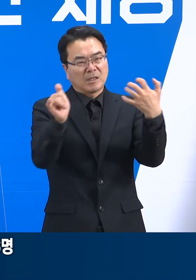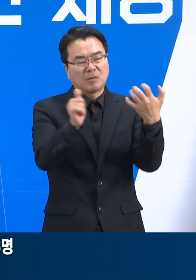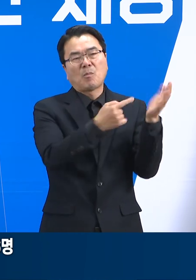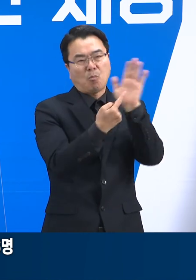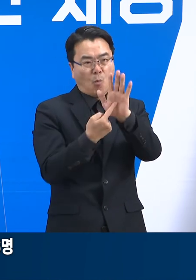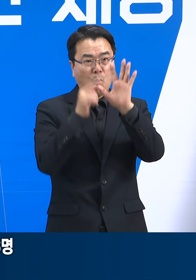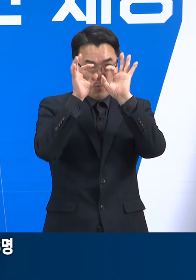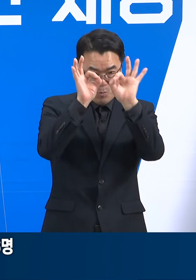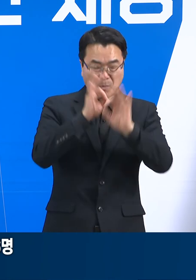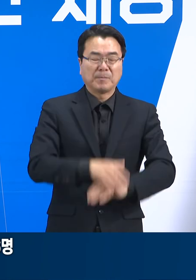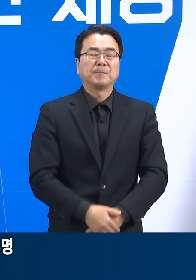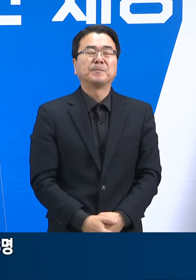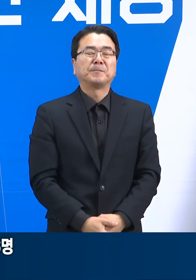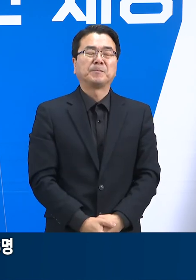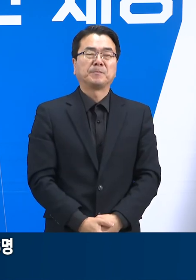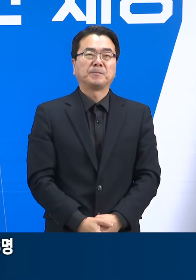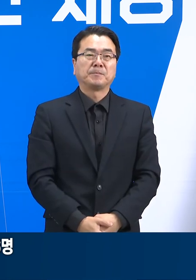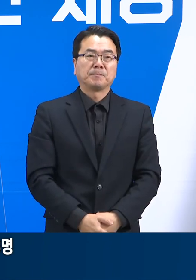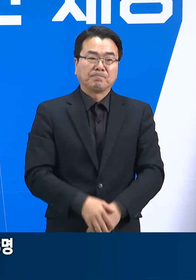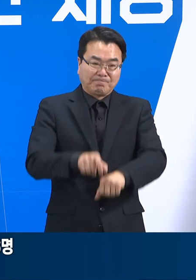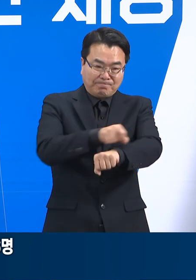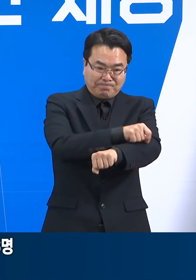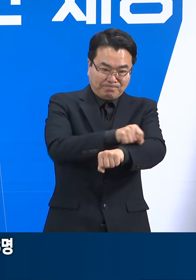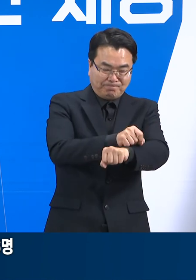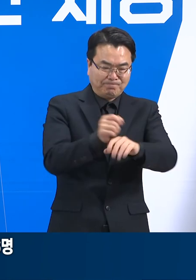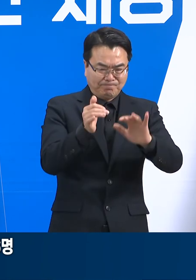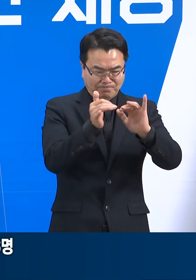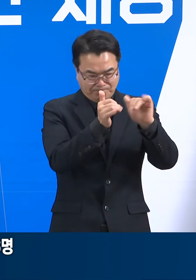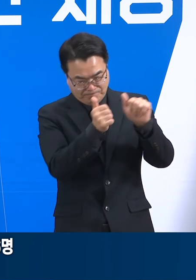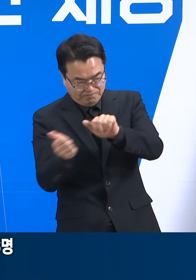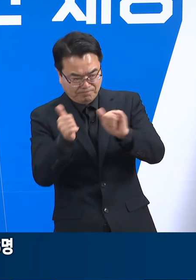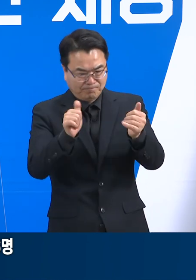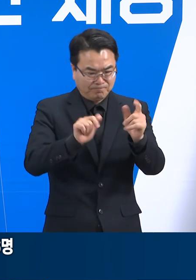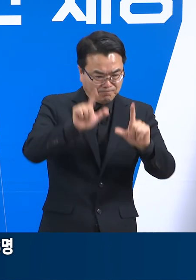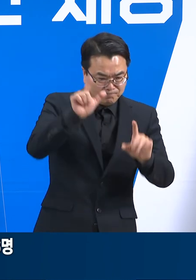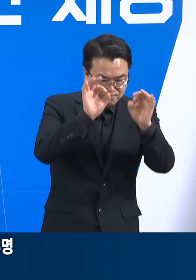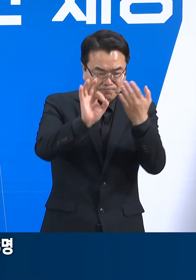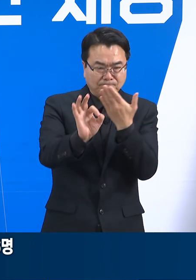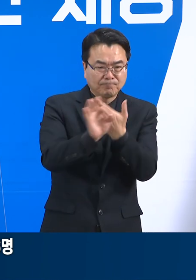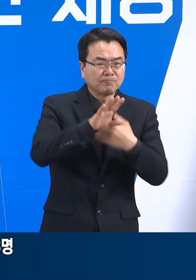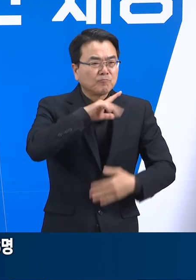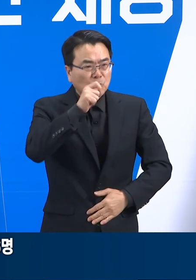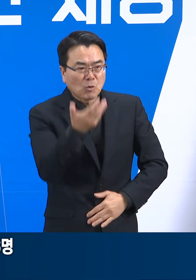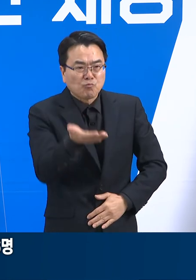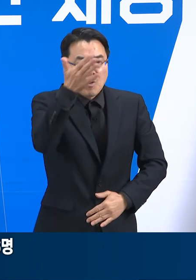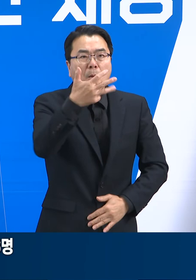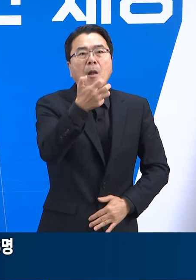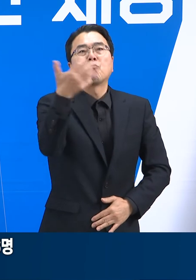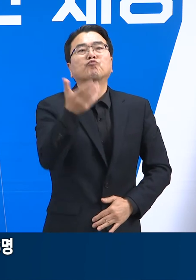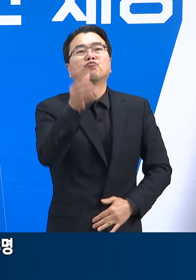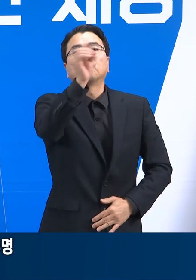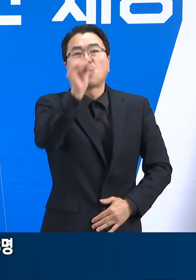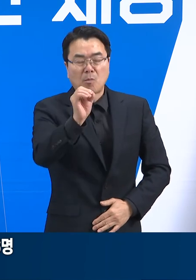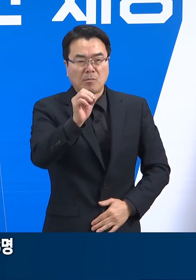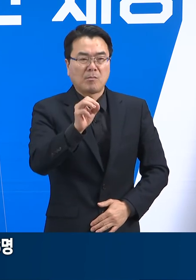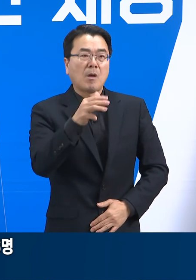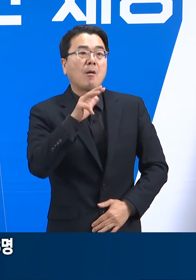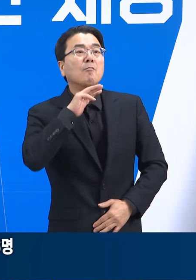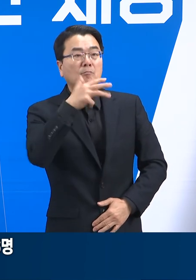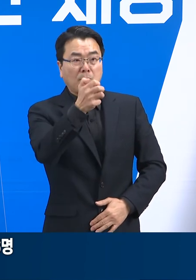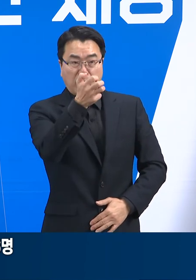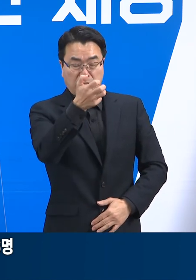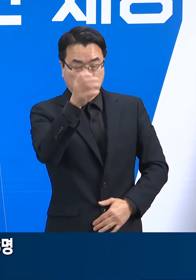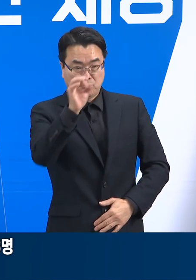나타났습니다. 특히 사망자 분포를 보면 60세 이상에서 89% 80세 이상 48